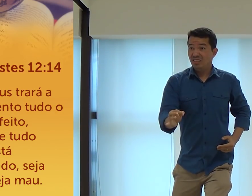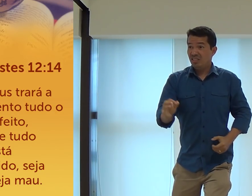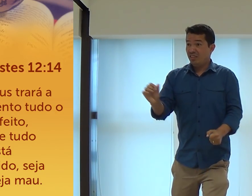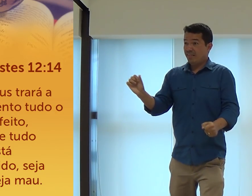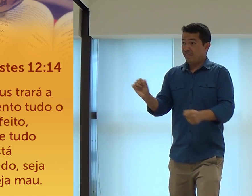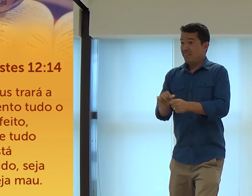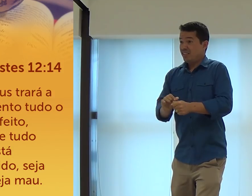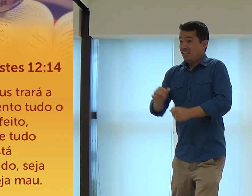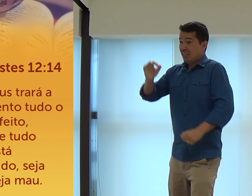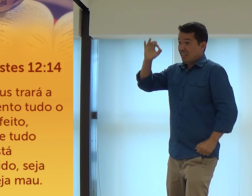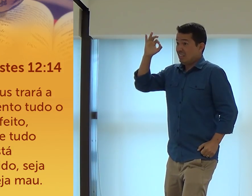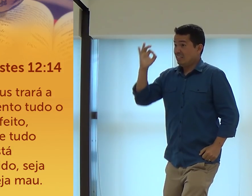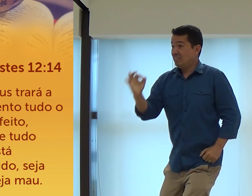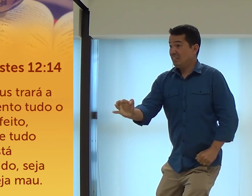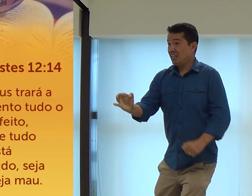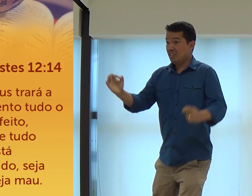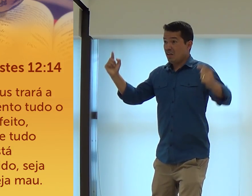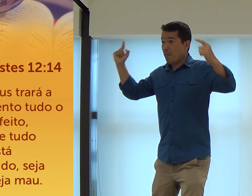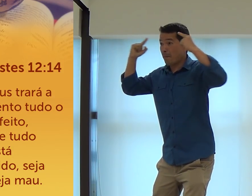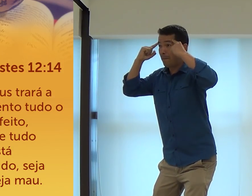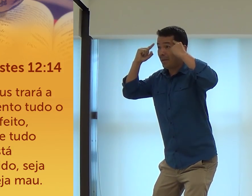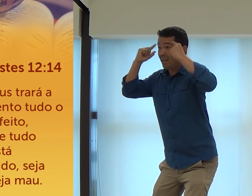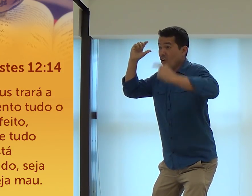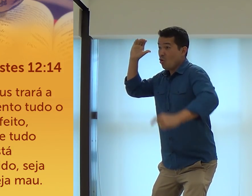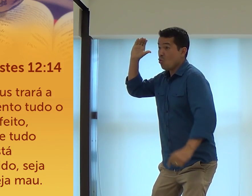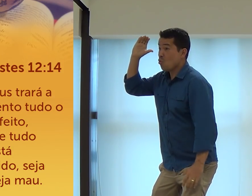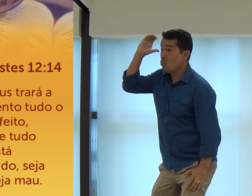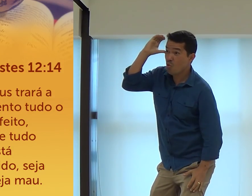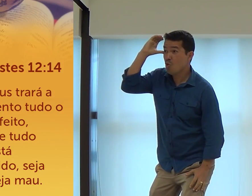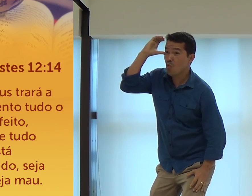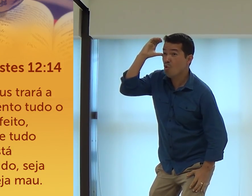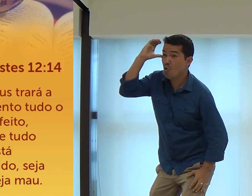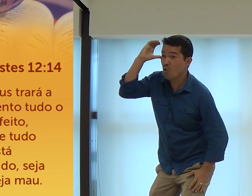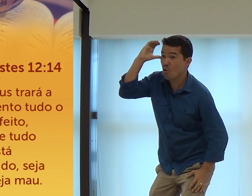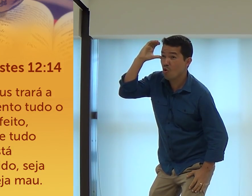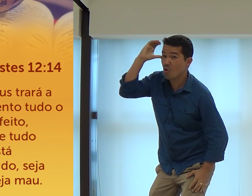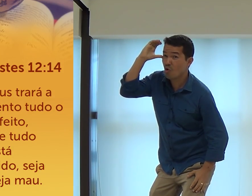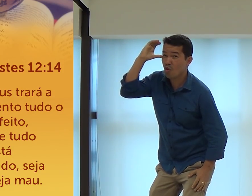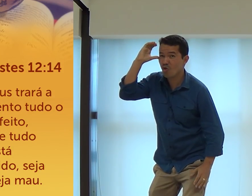tuas escolhas devem ser certas. Pensem. Tenham consciência.